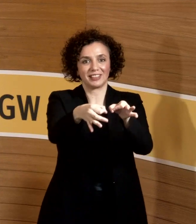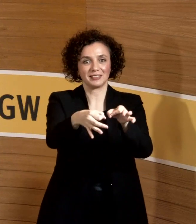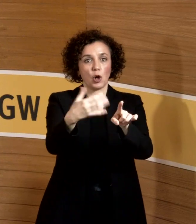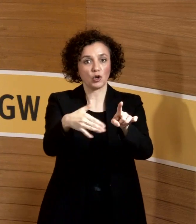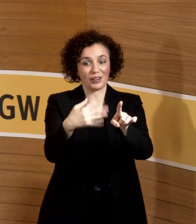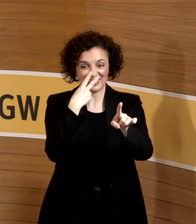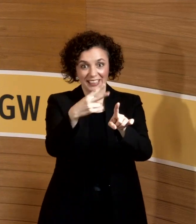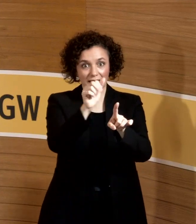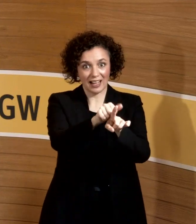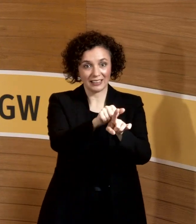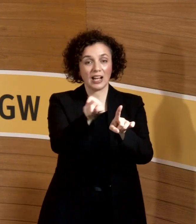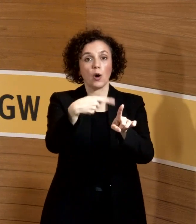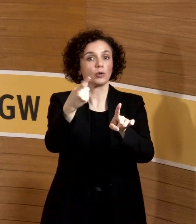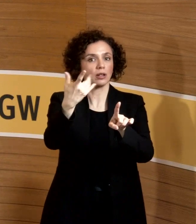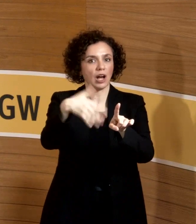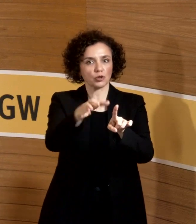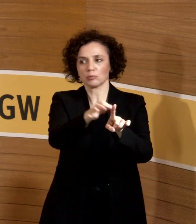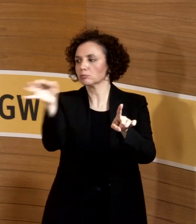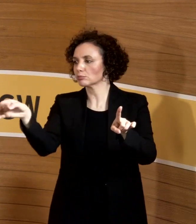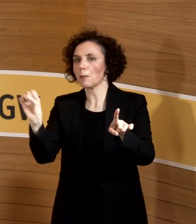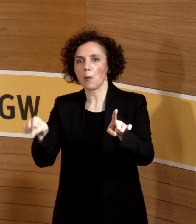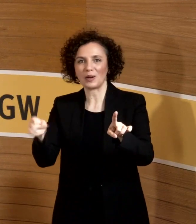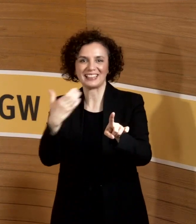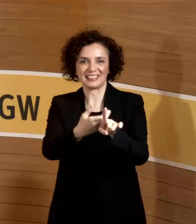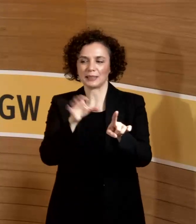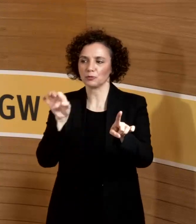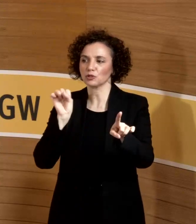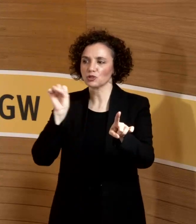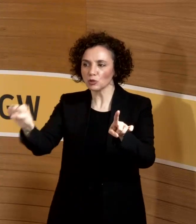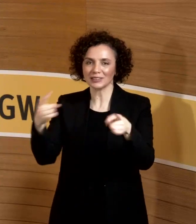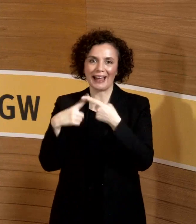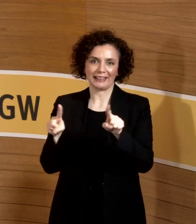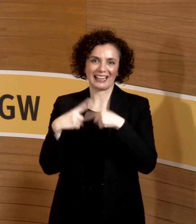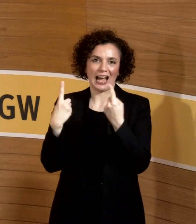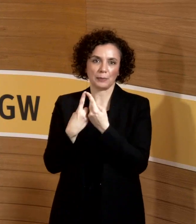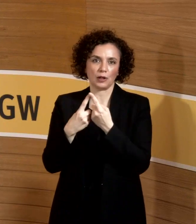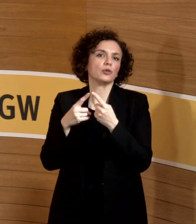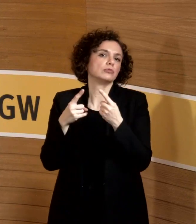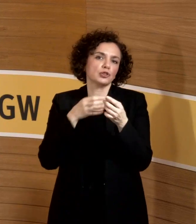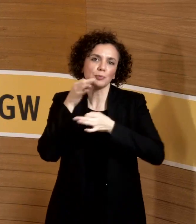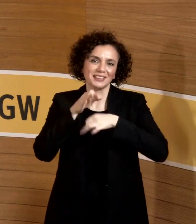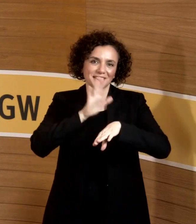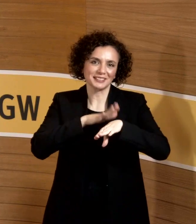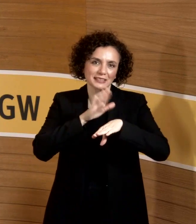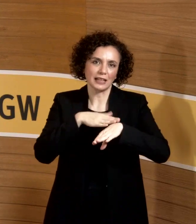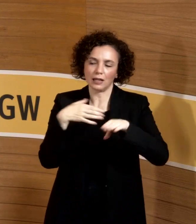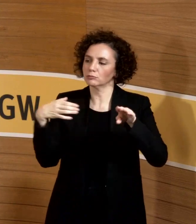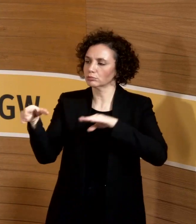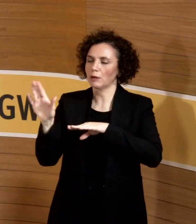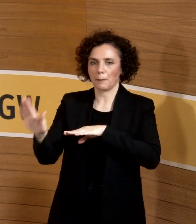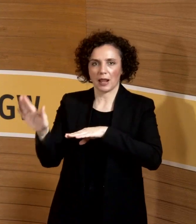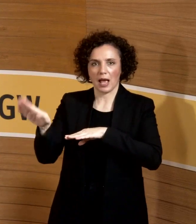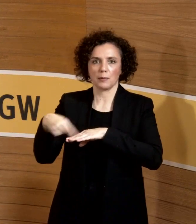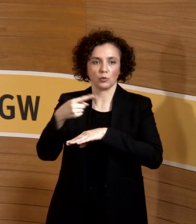Abhängigkeit natürlich immer vom Immunstatus der Schwangeren, würde sich es empfehlen, sie dann für die Zeiteinheit woanders hinzusetzen.